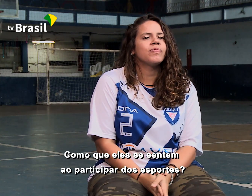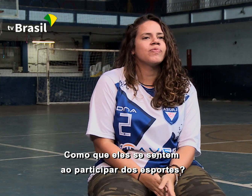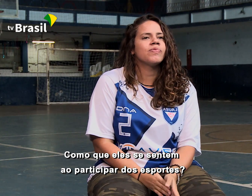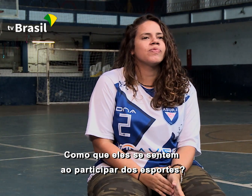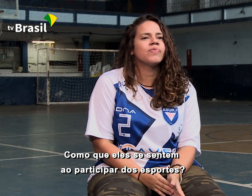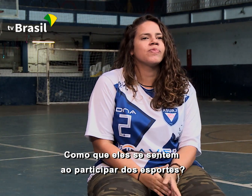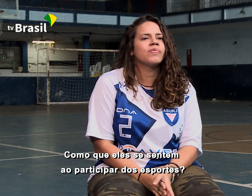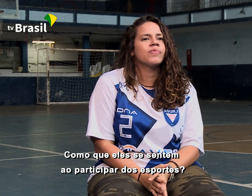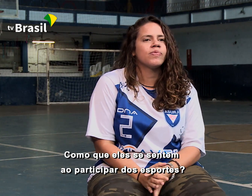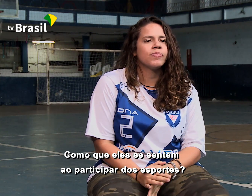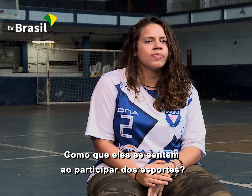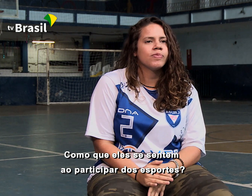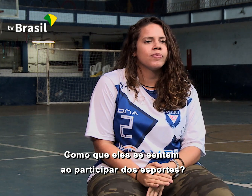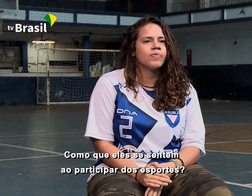ao participar dos esportes?